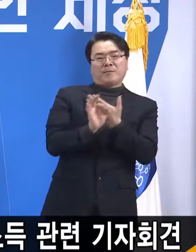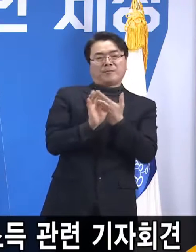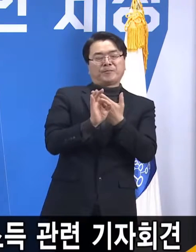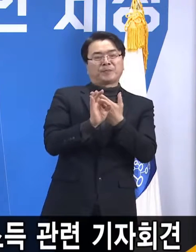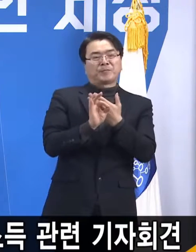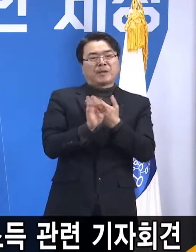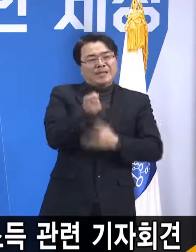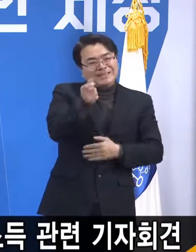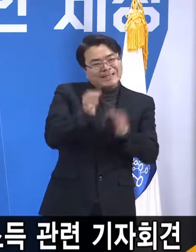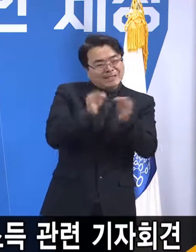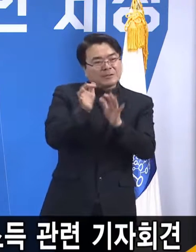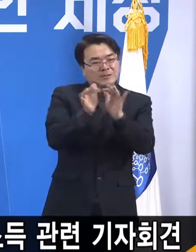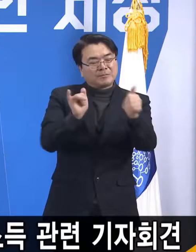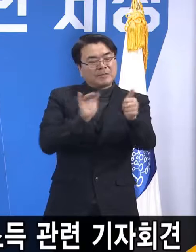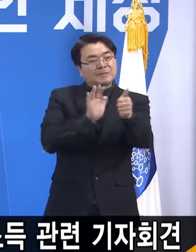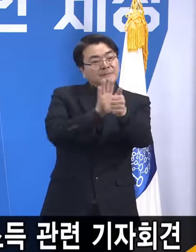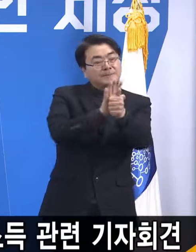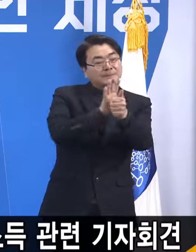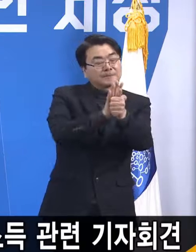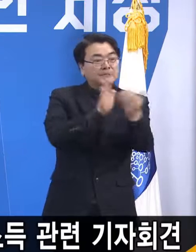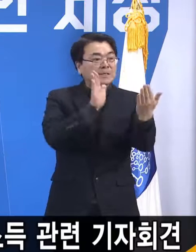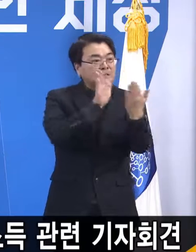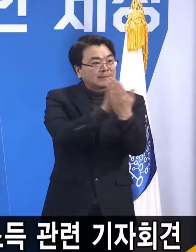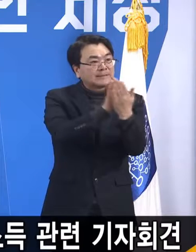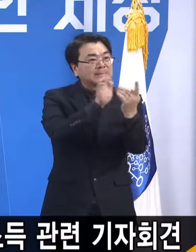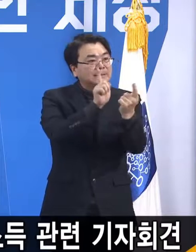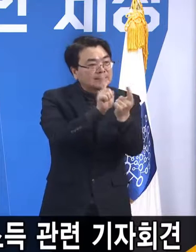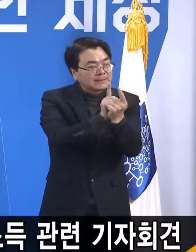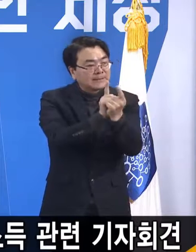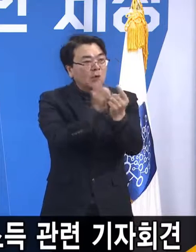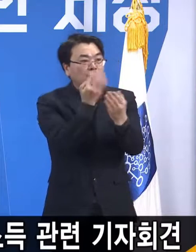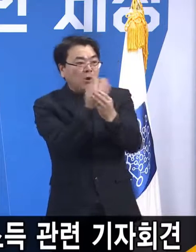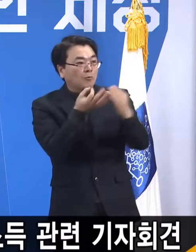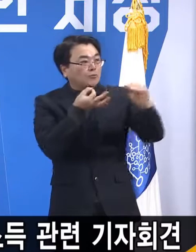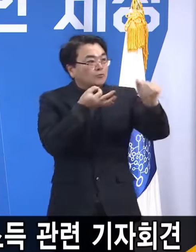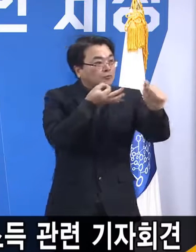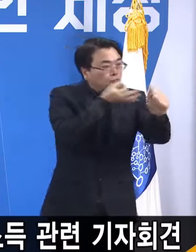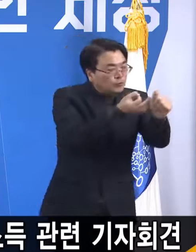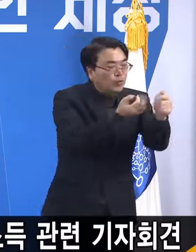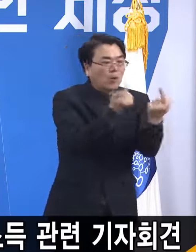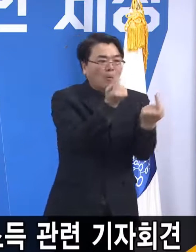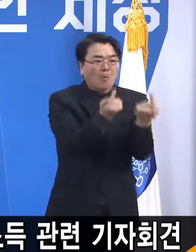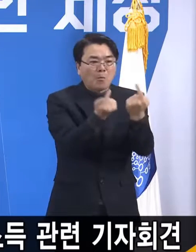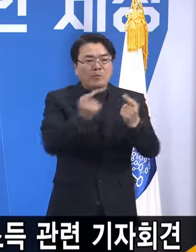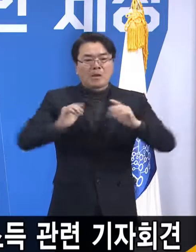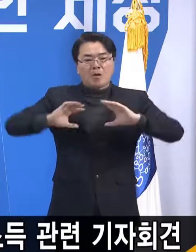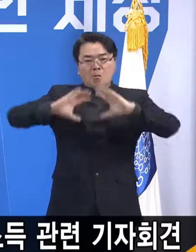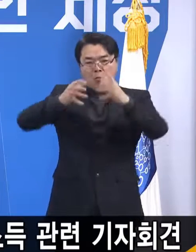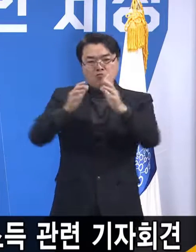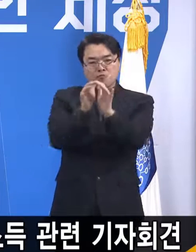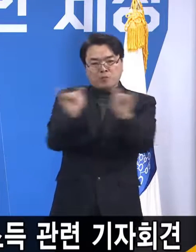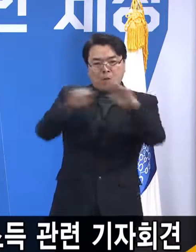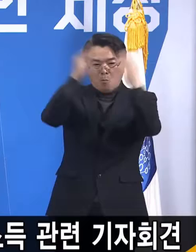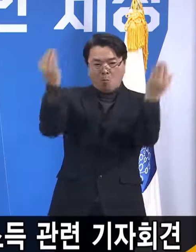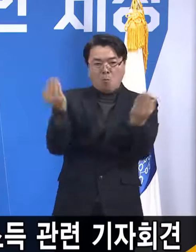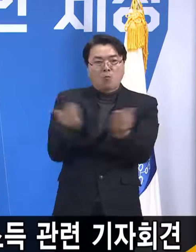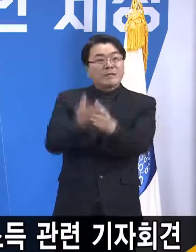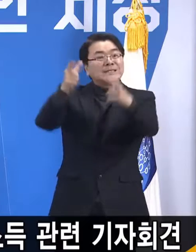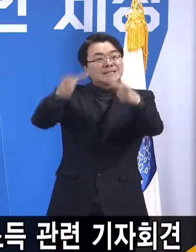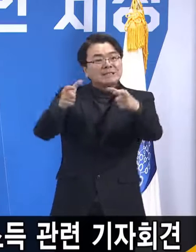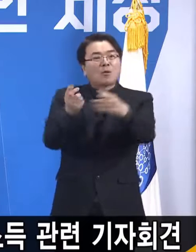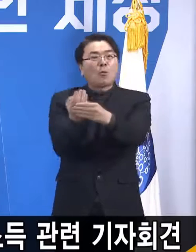소상공인을 지원하는 것이 직접 현금을 지원하는 것보다는 오히려 국민들에게 지역화폐를 지급해서